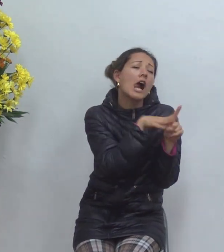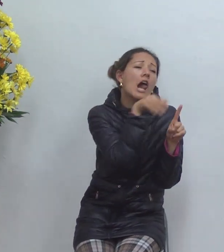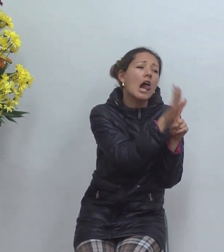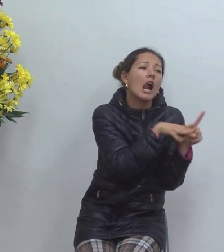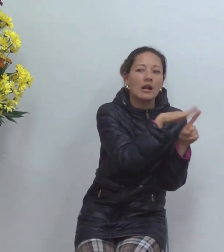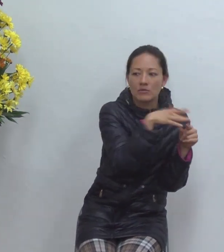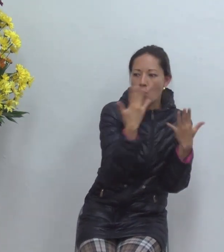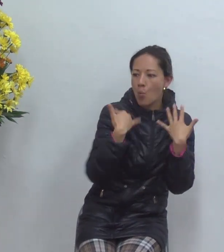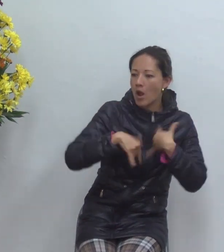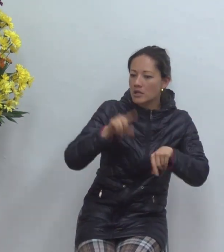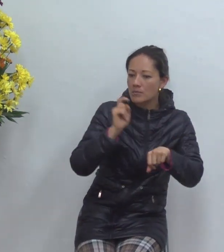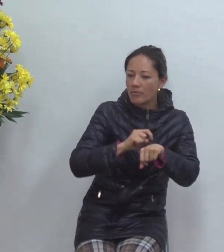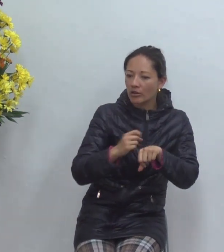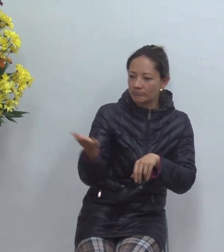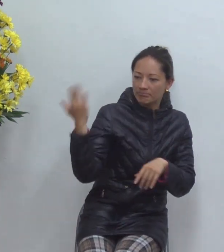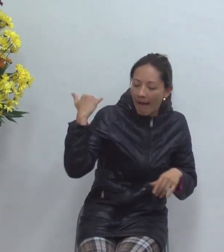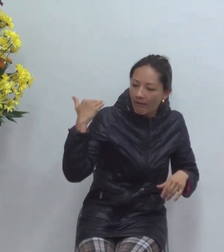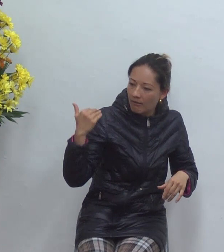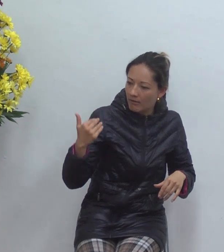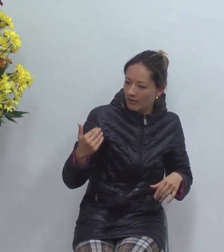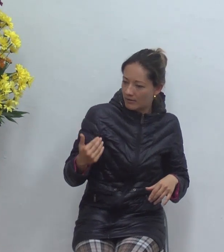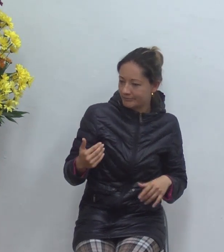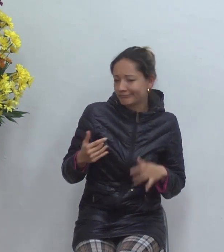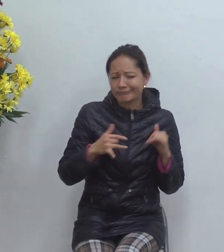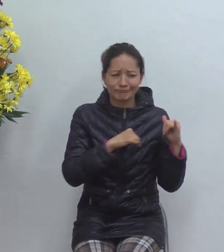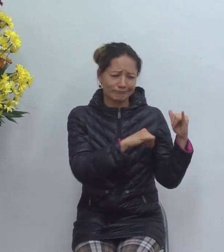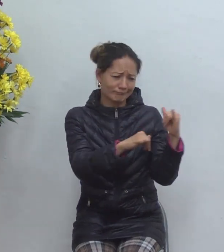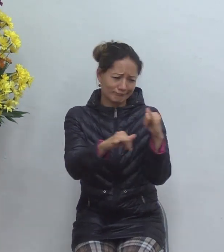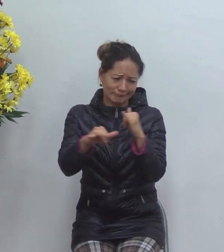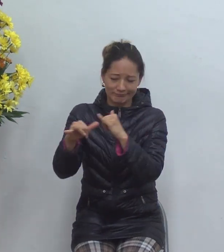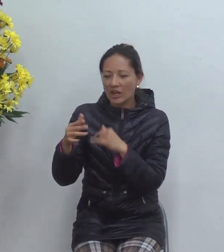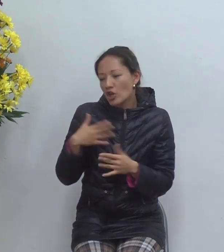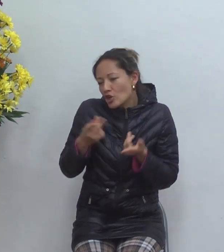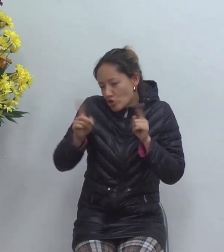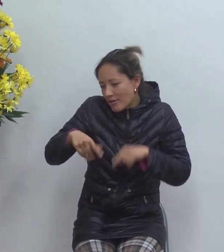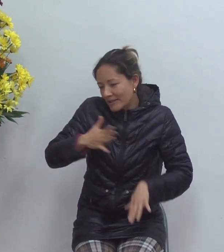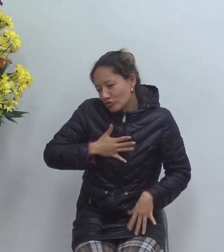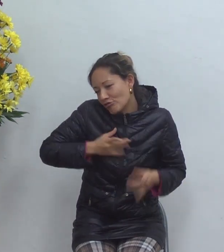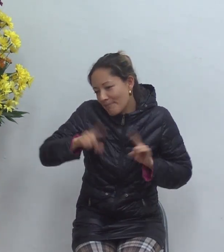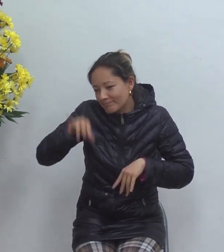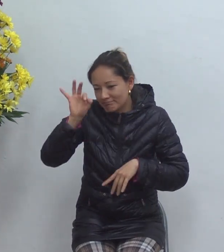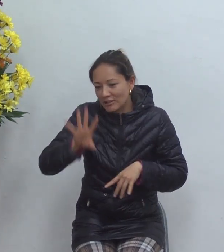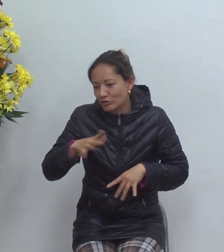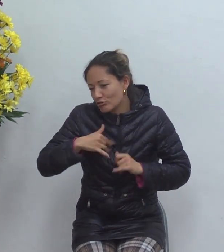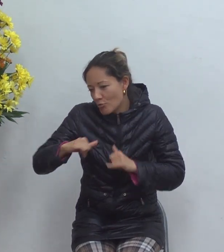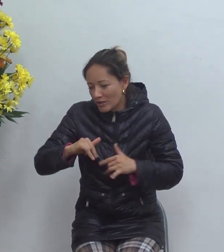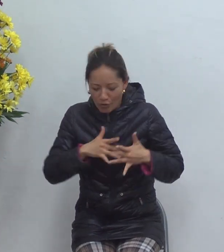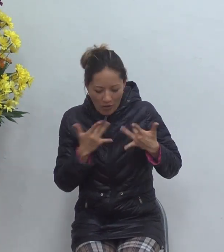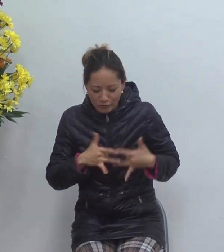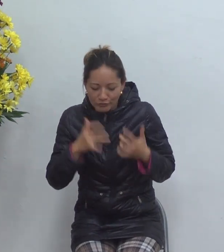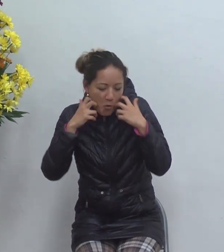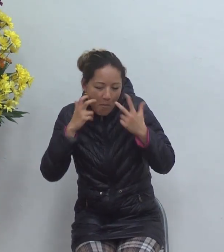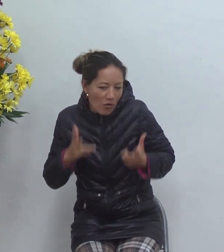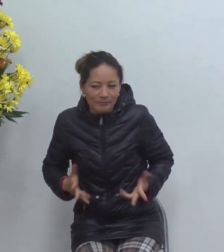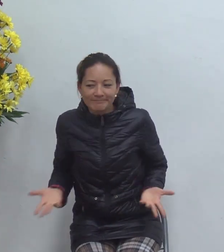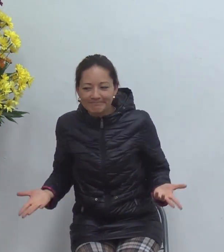así somos así somos todos los seres humanos yo el primero yo el primero y entonces el perro lo botaron